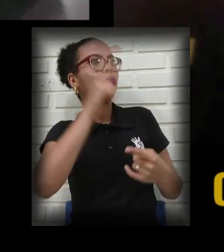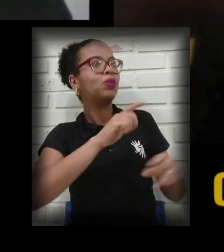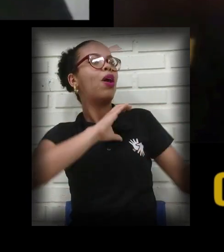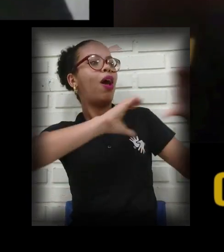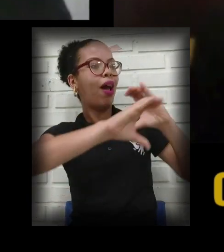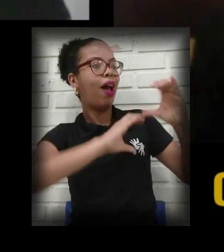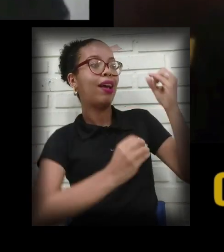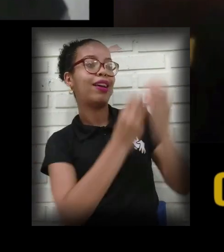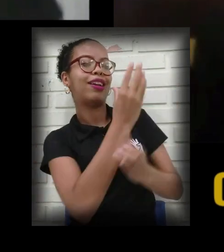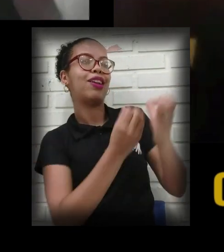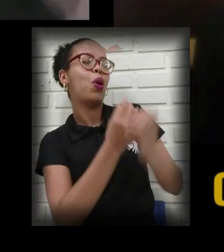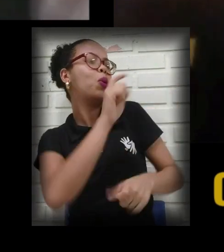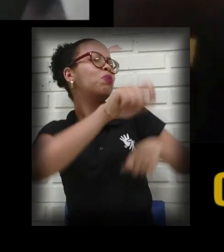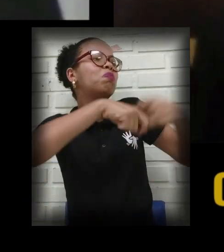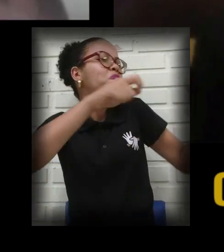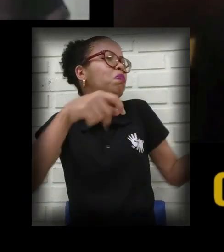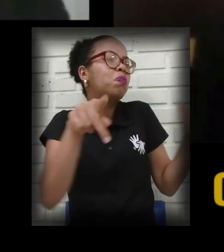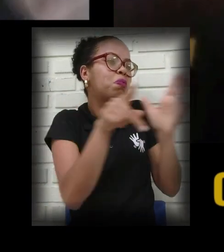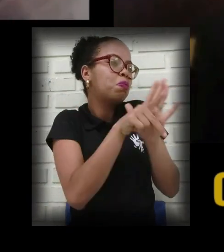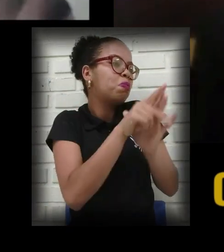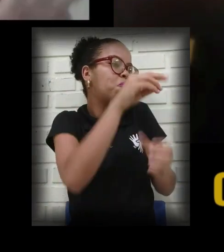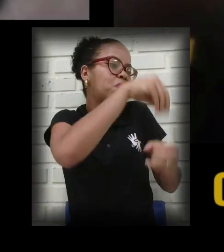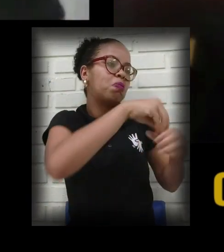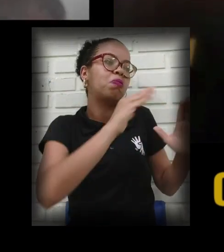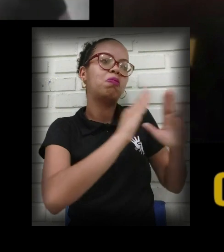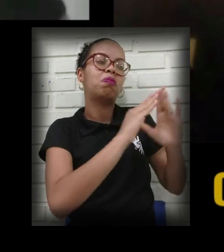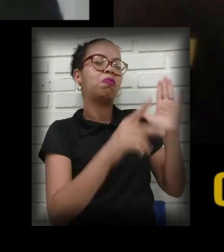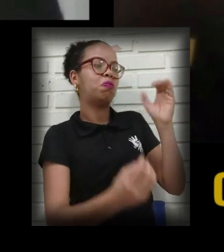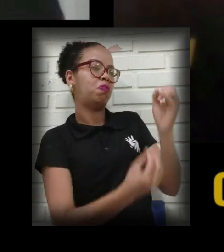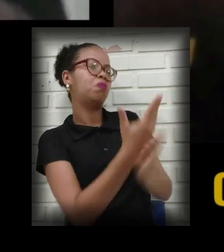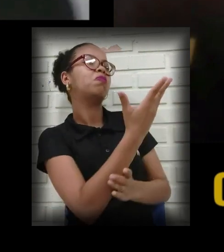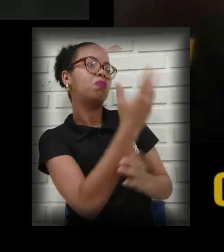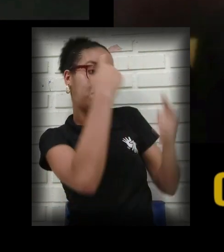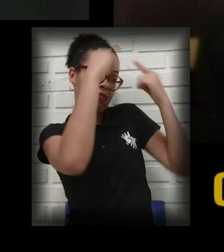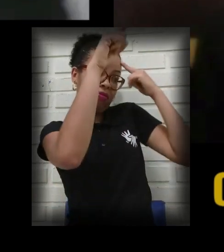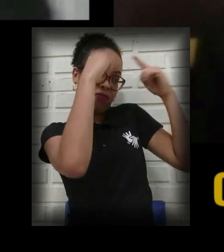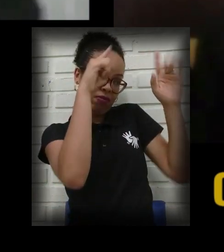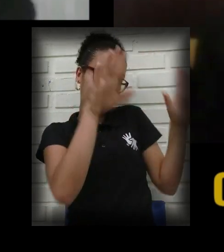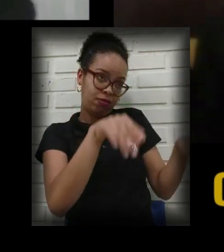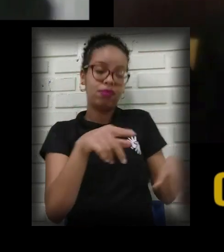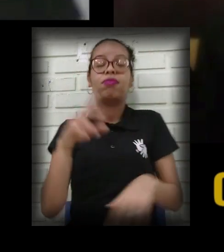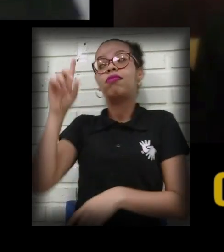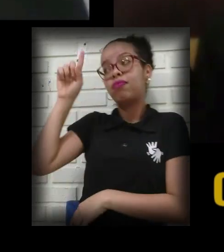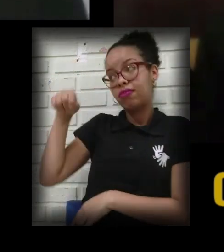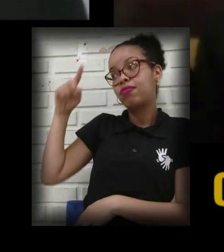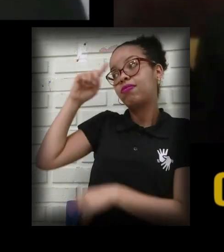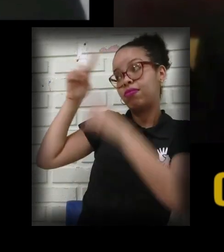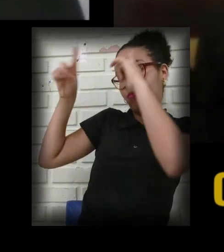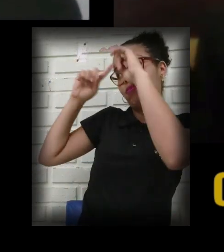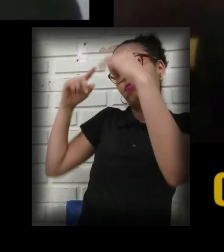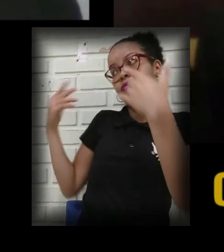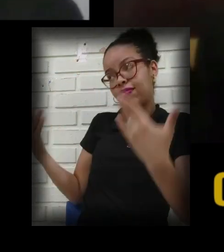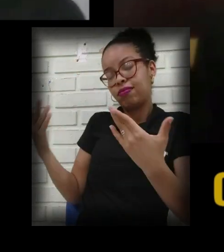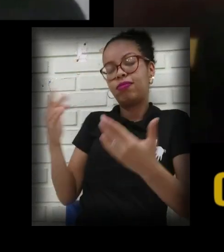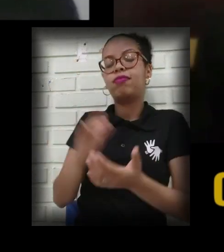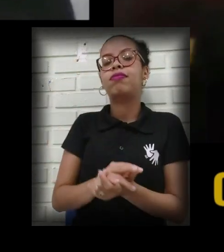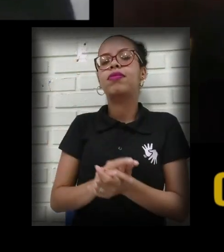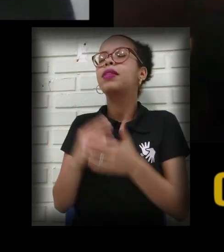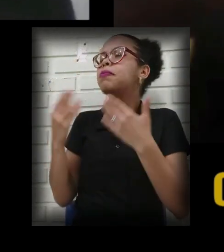boa com aqueles sinais ali que foram, né? Eles mesmos criaram, né? Criaram. Depende muito. Isso. Agora,